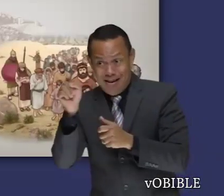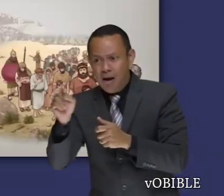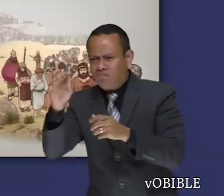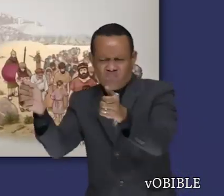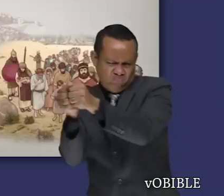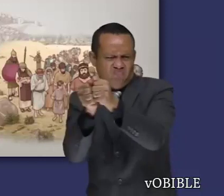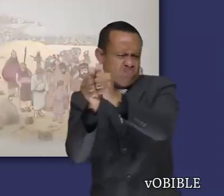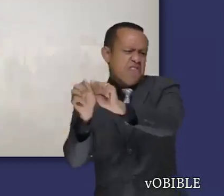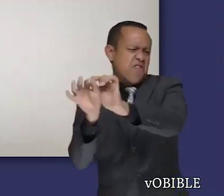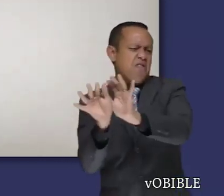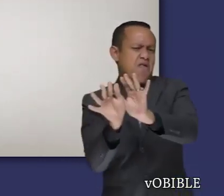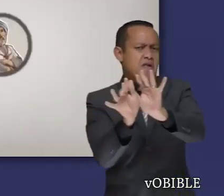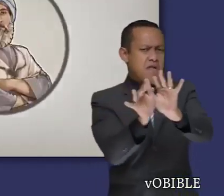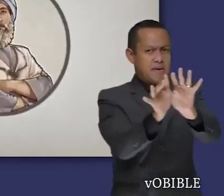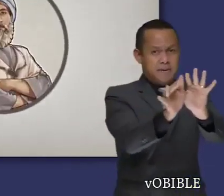a Babilonia.